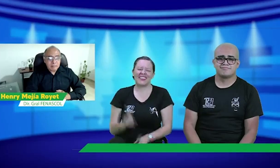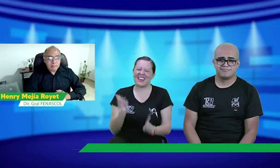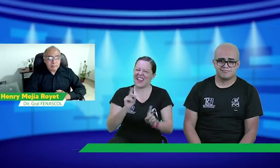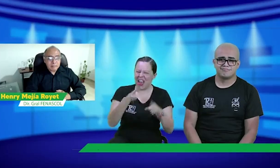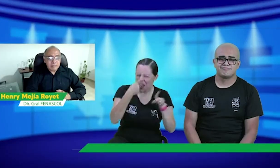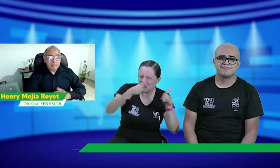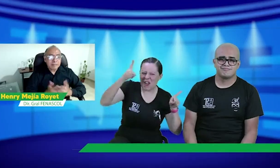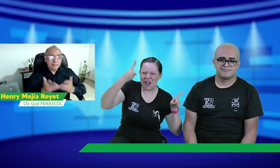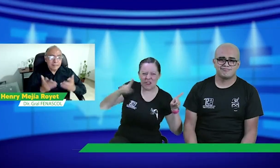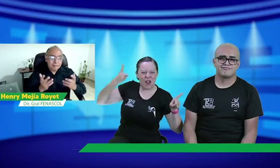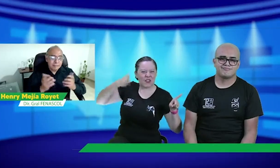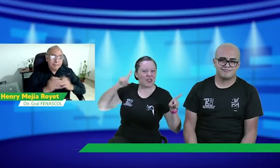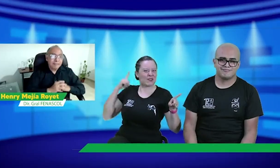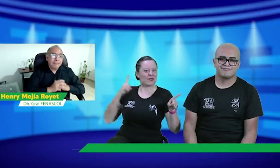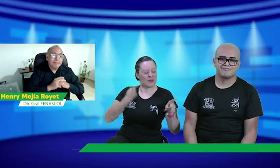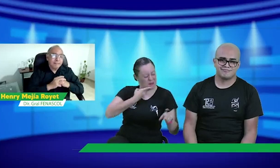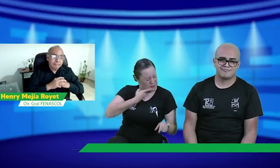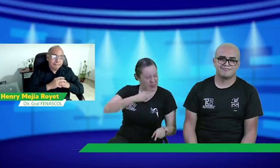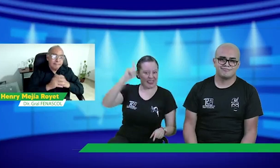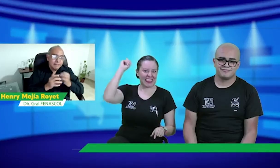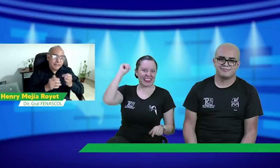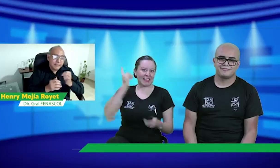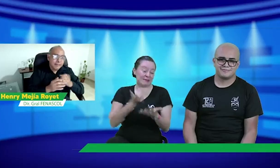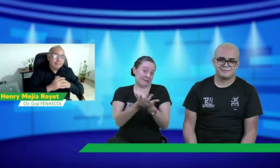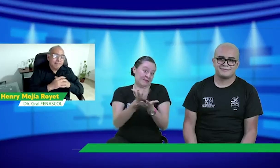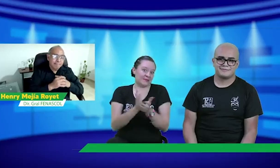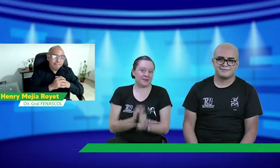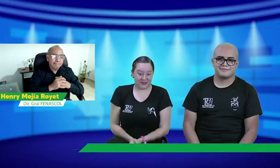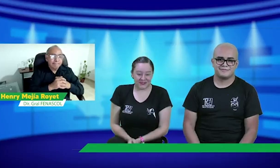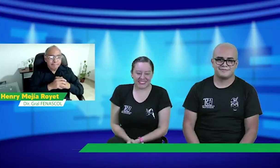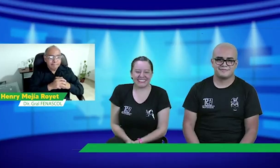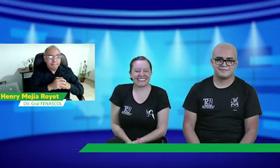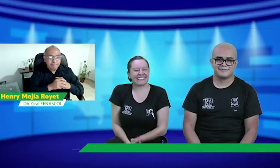todos, la comunidad sorda es muy chiquita. Podemos hacer, podemos innovar, podemos hacer cosas nuevas.